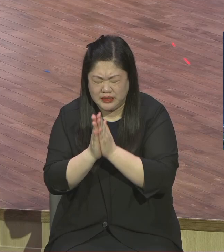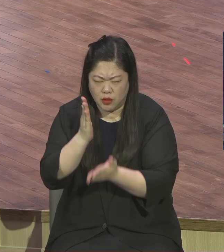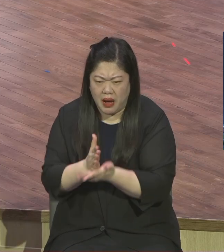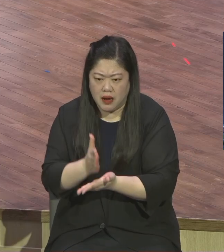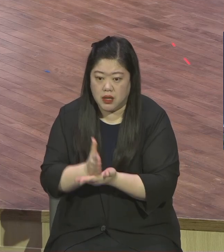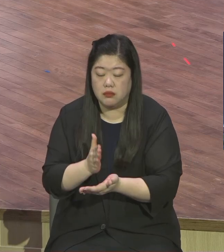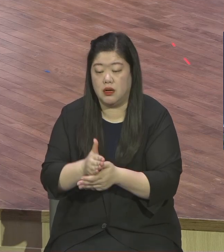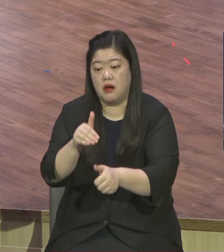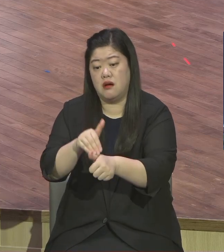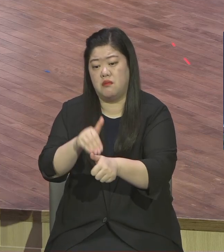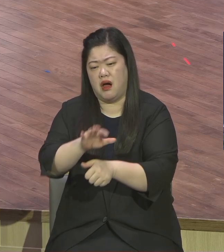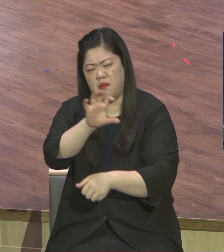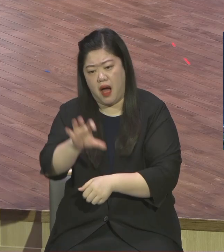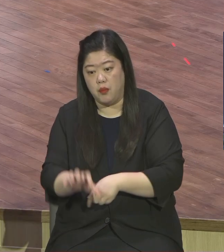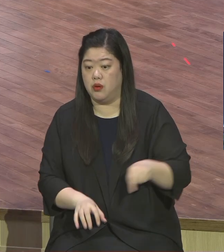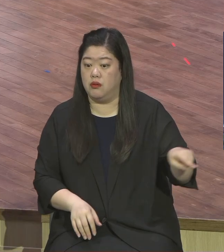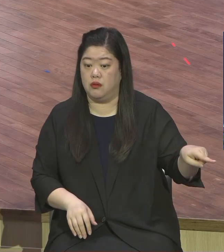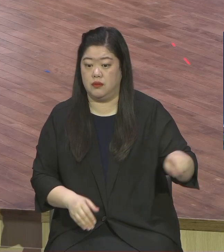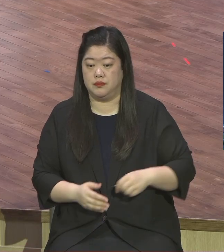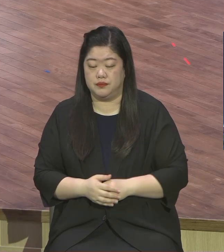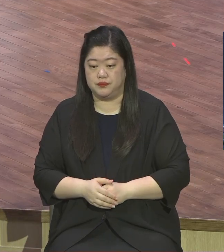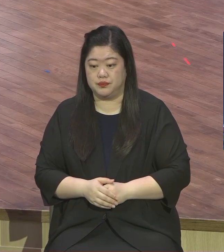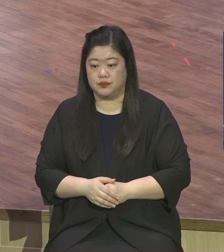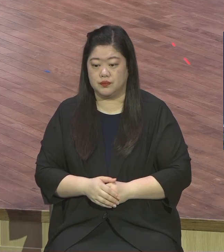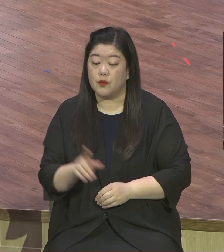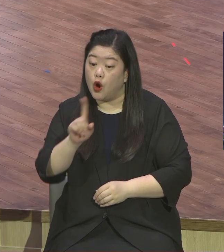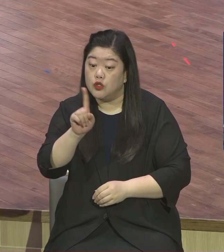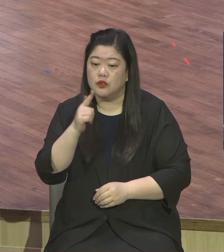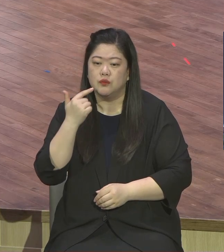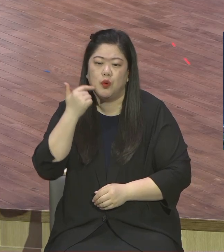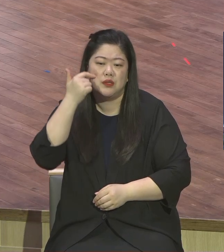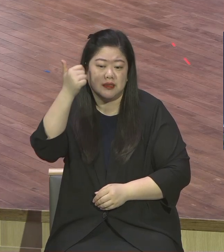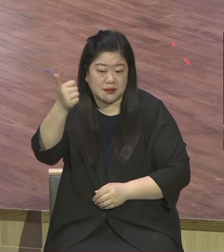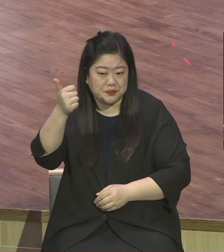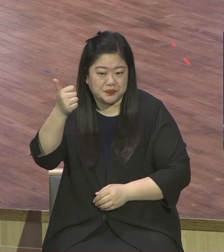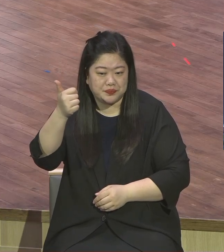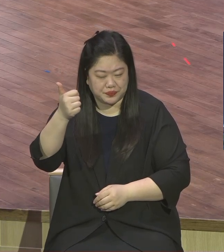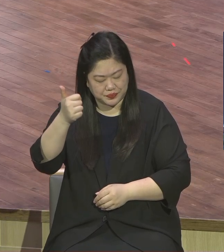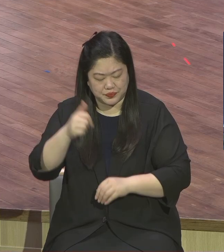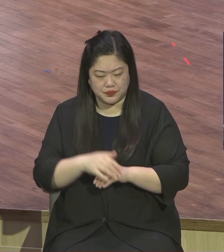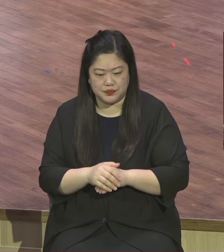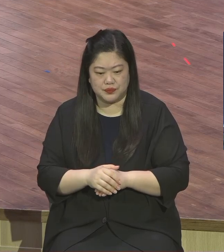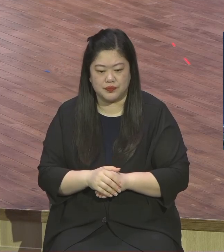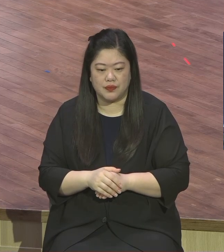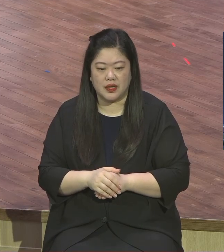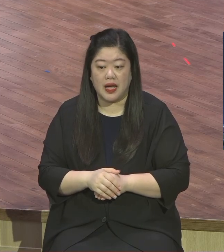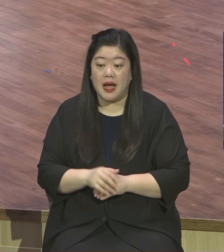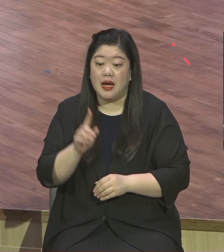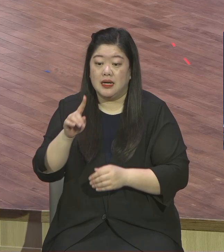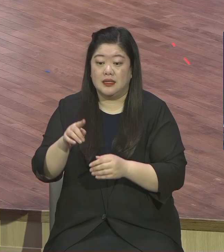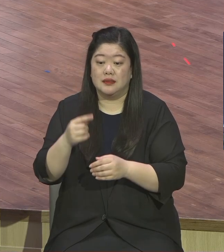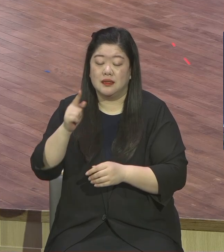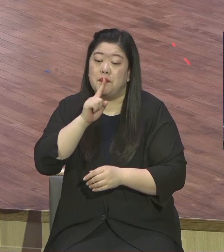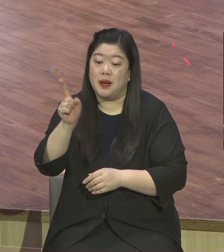변화와 성장을 위한다면 작별 인사를 잘 할 줄 알아야 된다 작별 인사